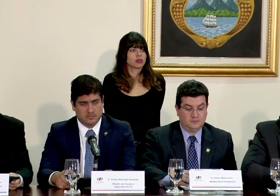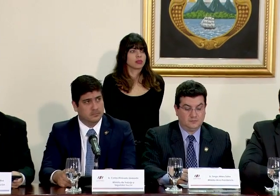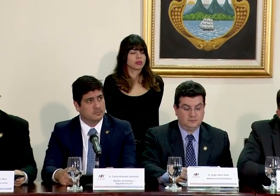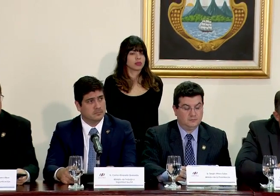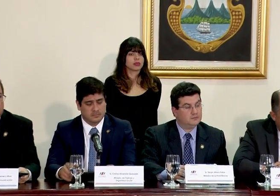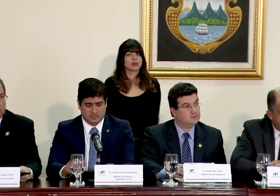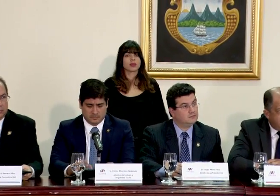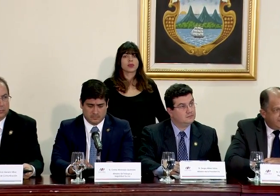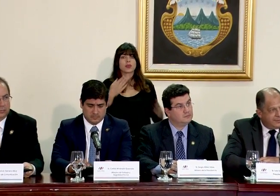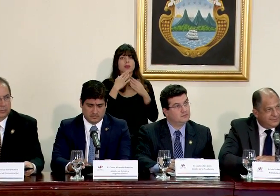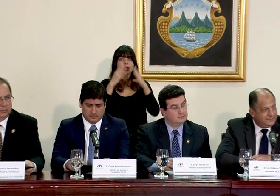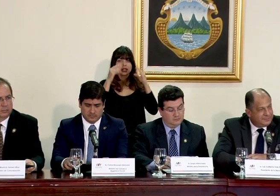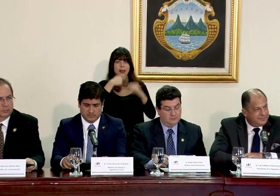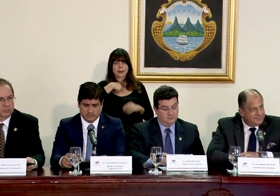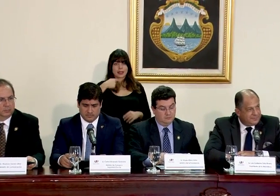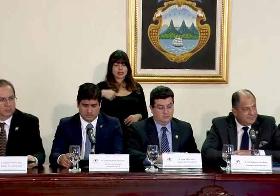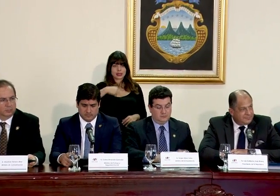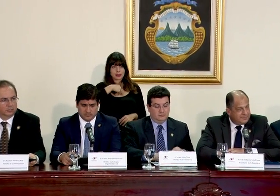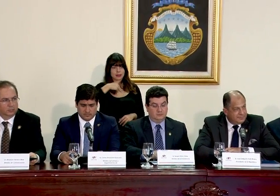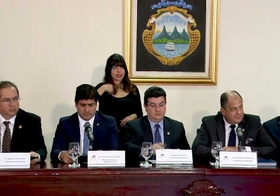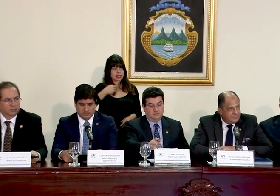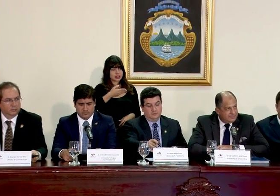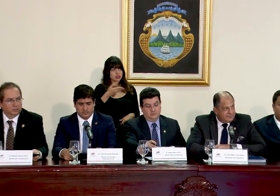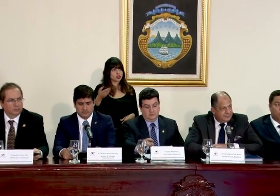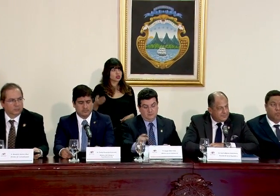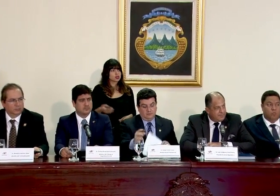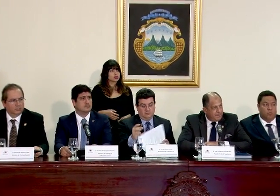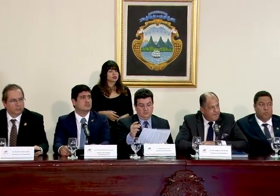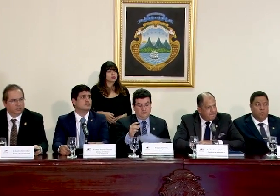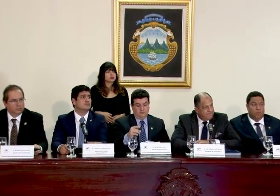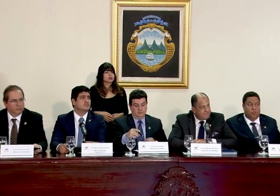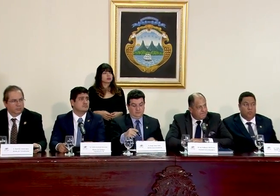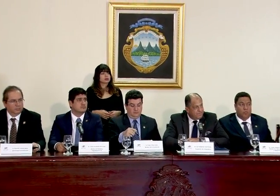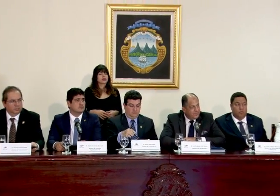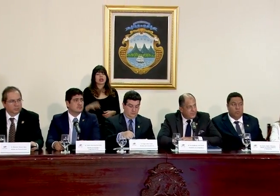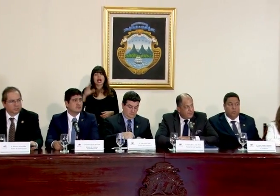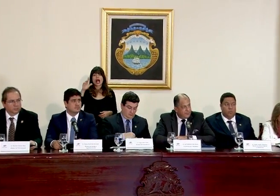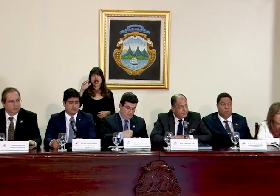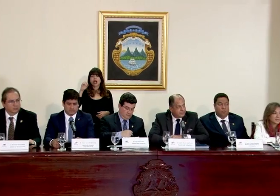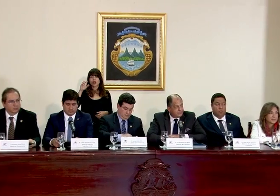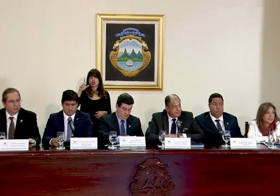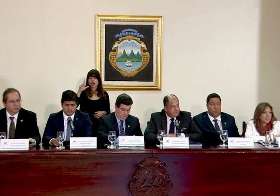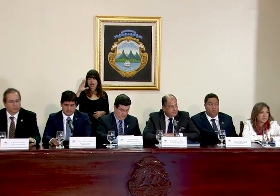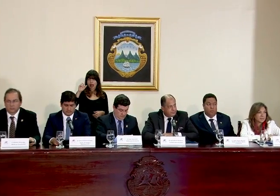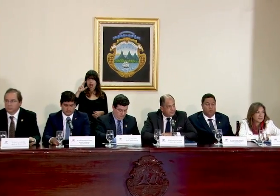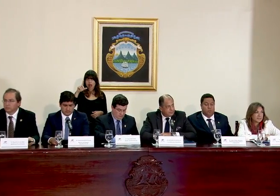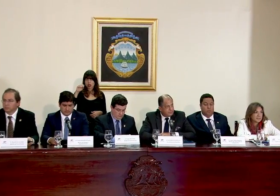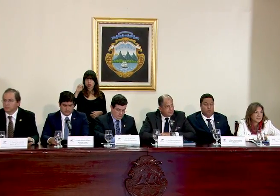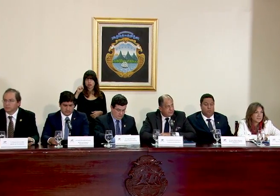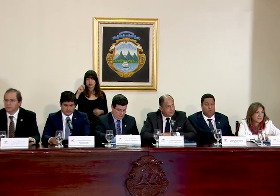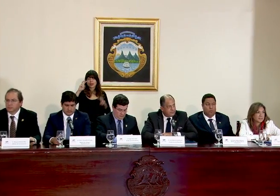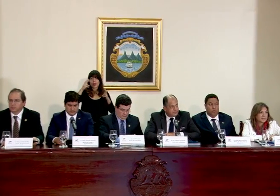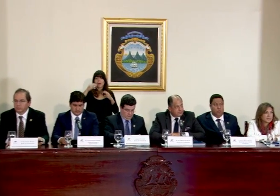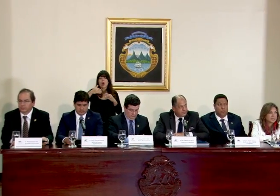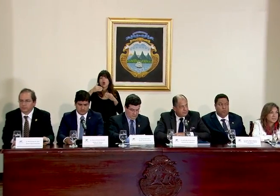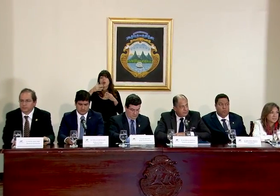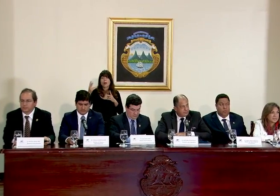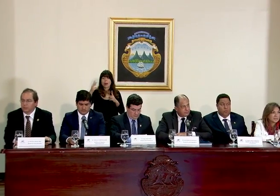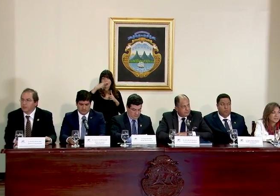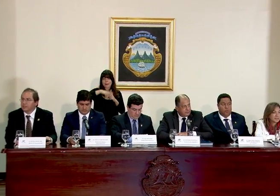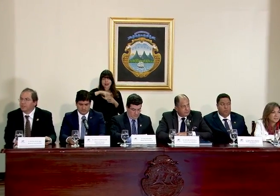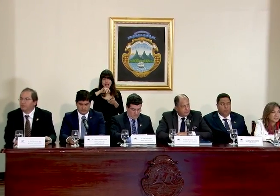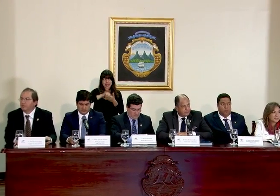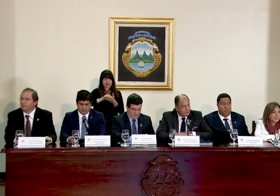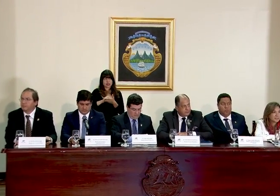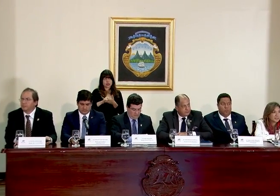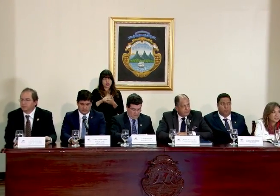Gracias, Presidente, Ministros y Ministra. Don Carlos, el tema de cuándo entraría en vigencia esto,